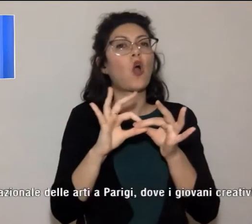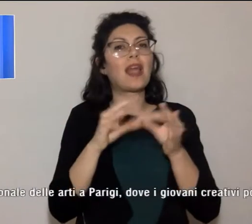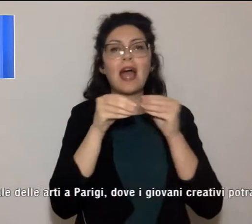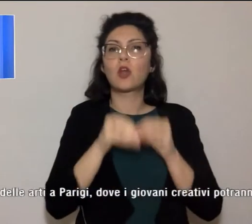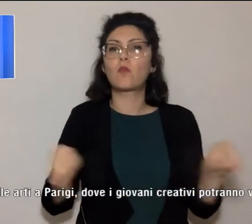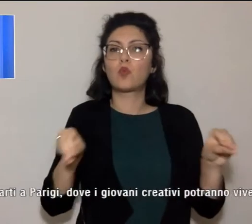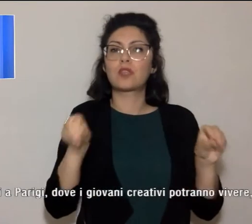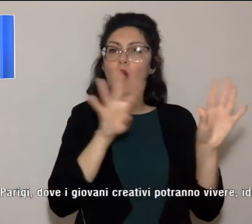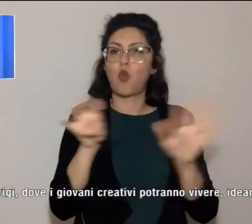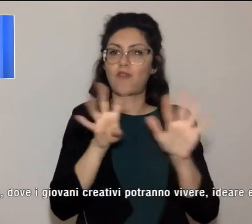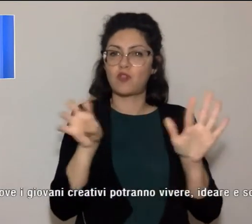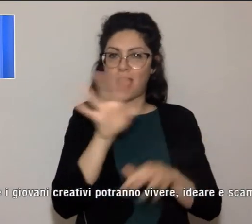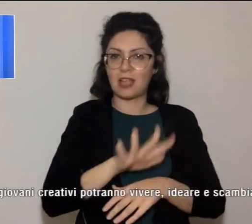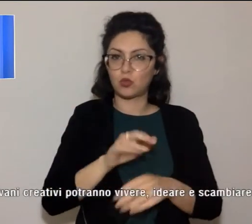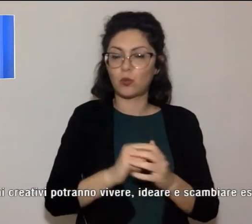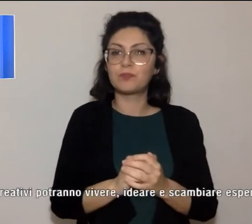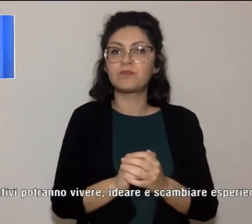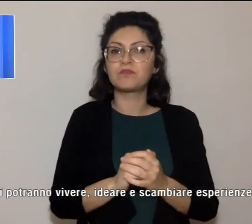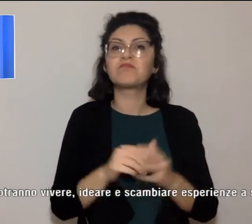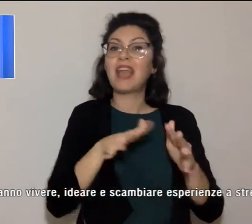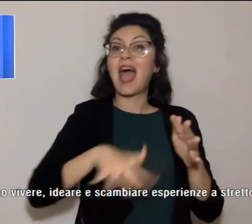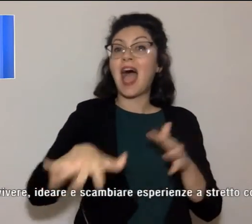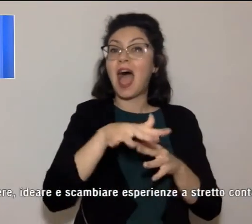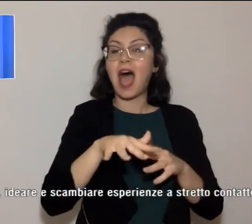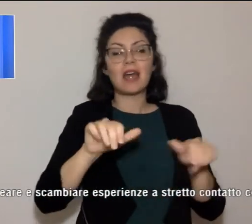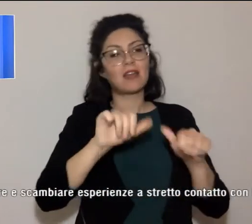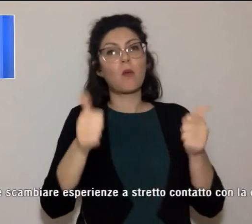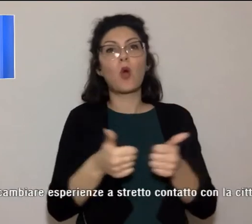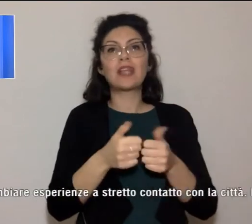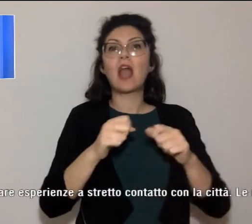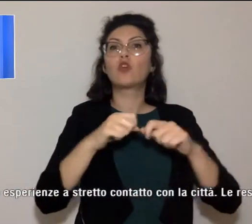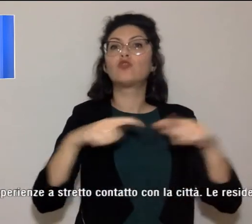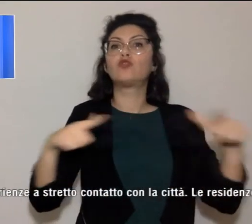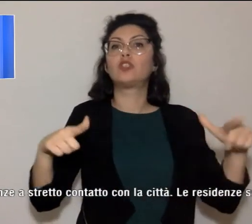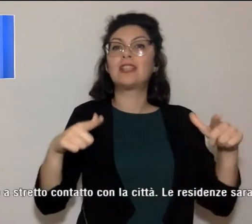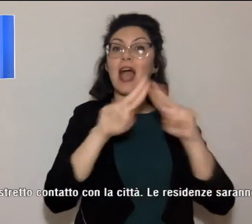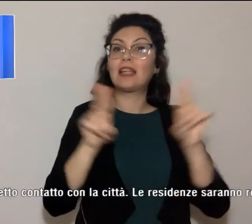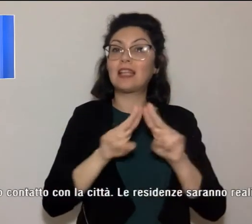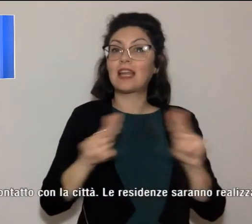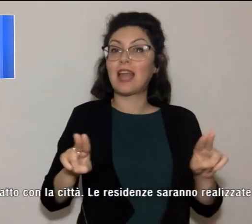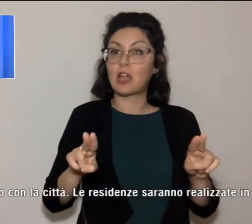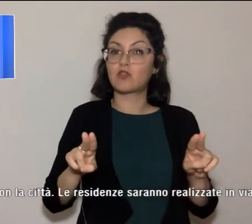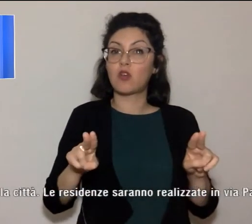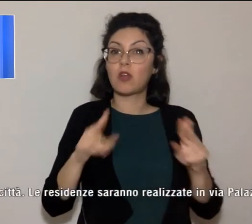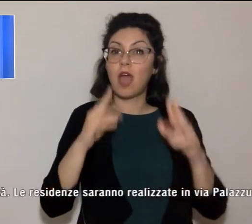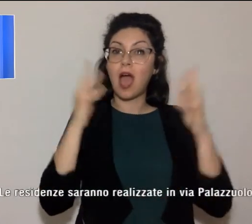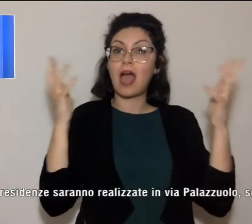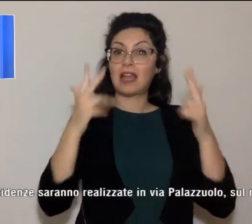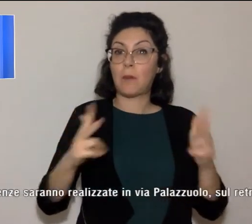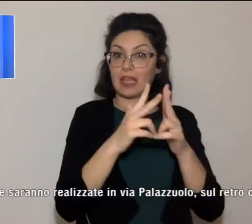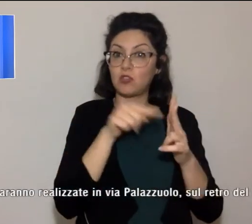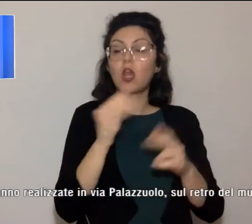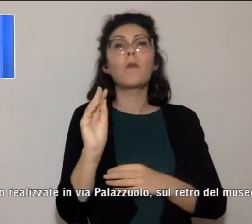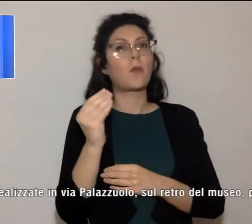Un'area sul modello della Cittadella Internazionale delle Arti a Parigi dove i giovani